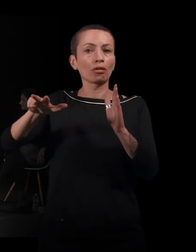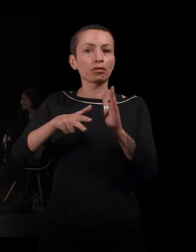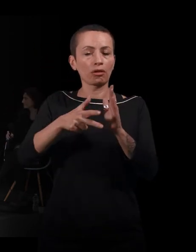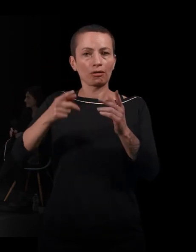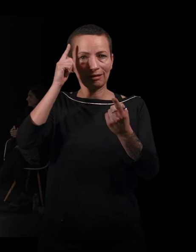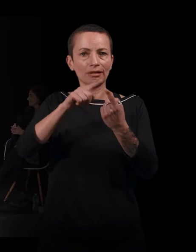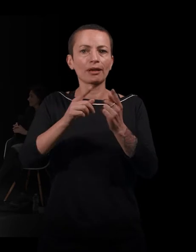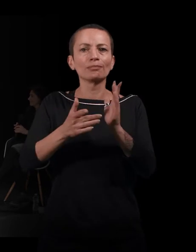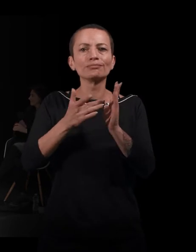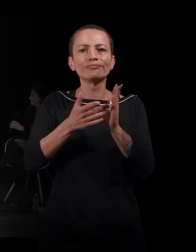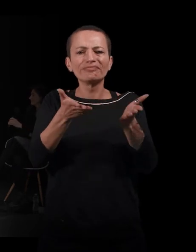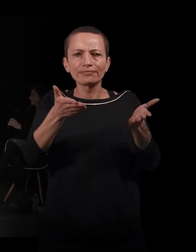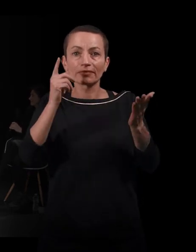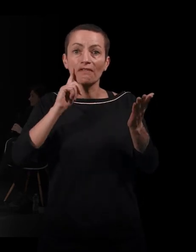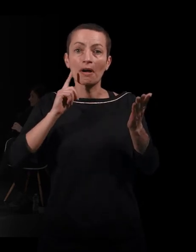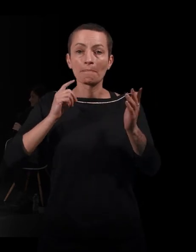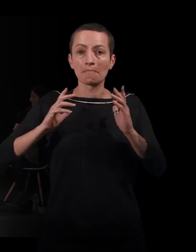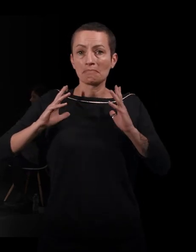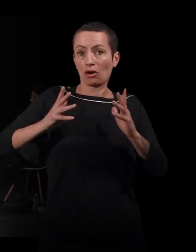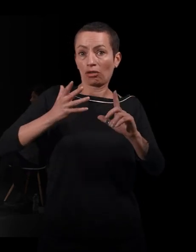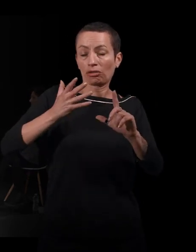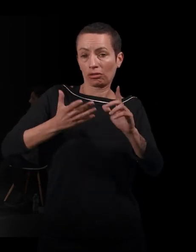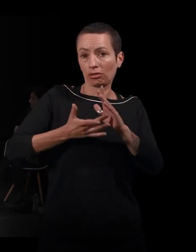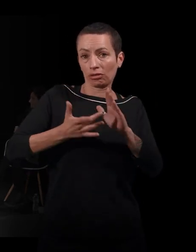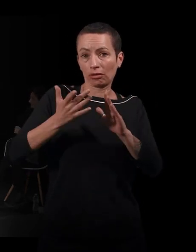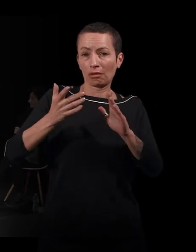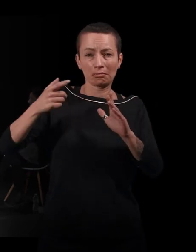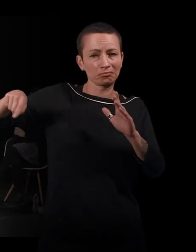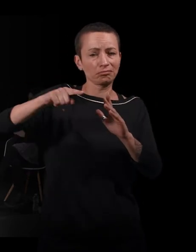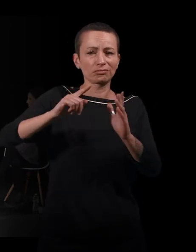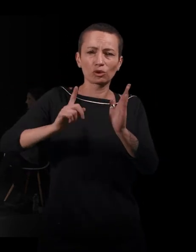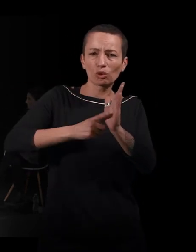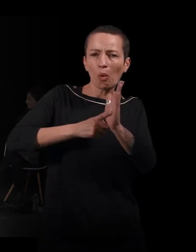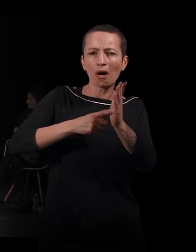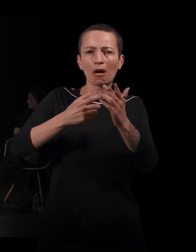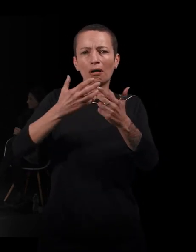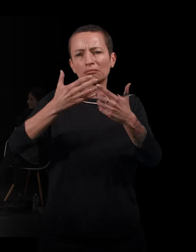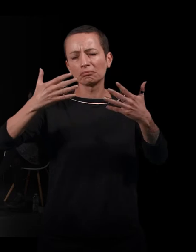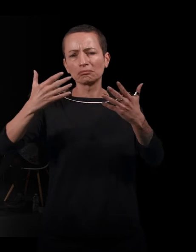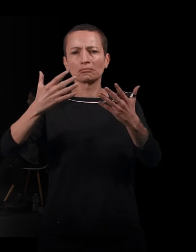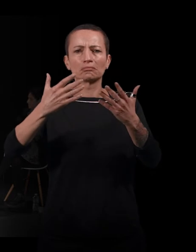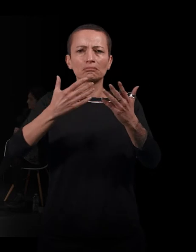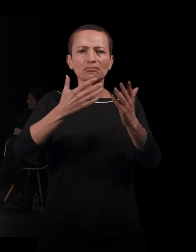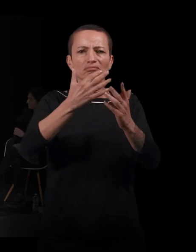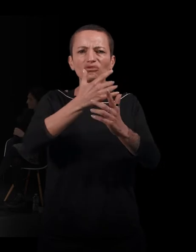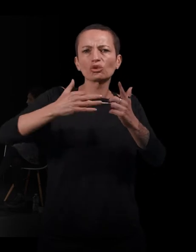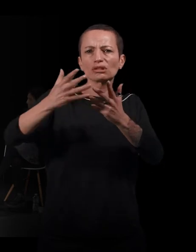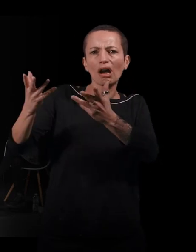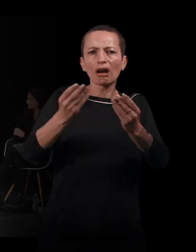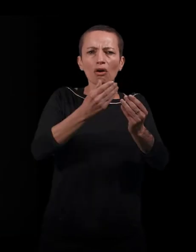dernier un numéro sur les femmes migrantes engagées, toutes ces femmes qui militent pour leurs droits, pour l'amélioration de leurs conditions de vie et